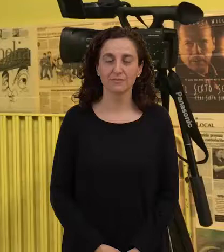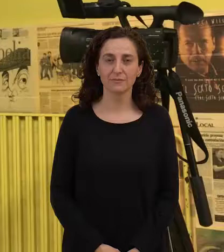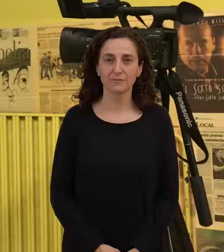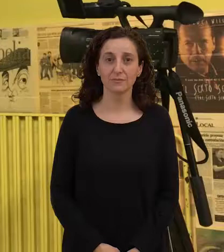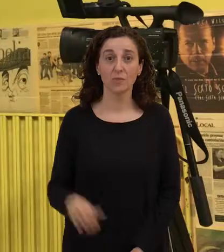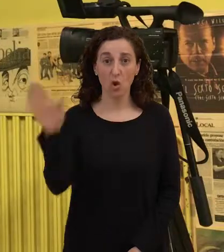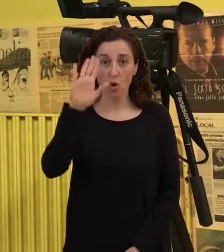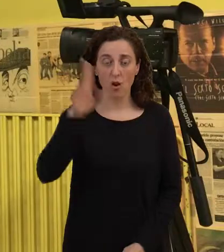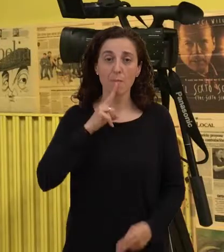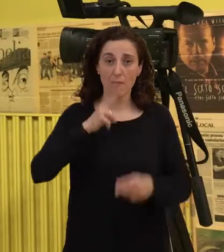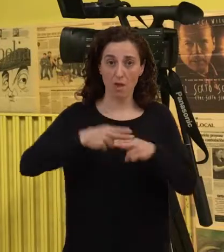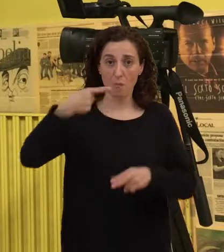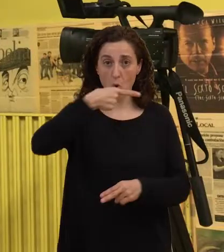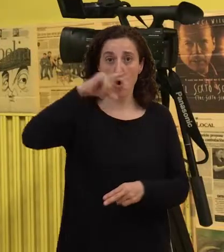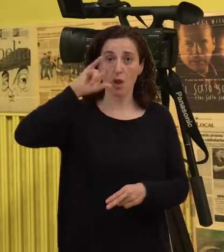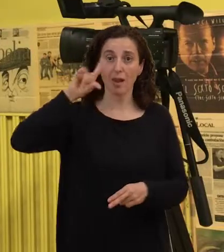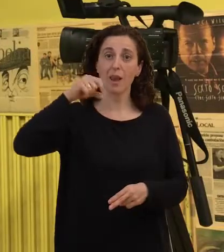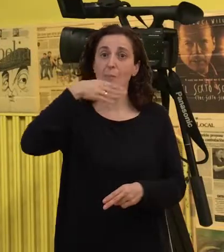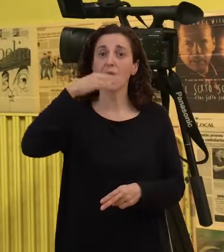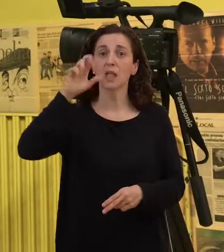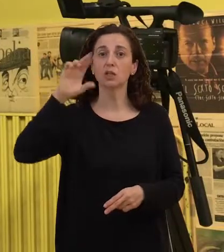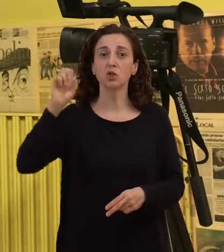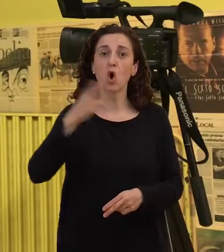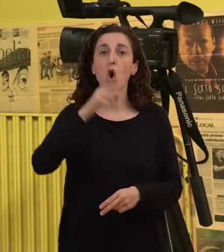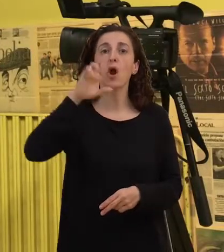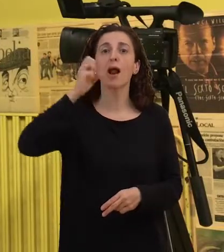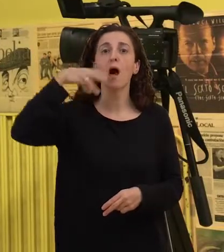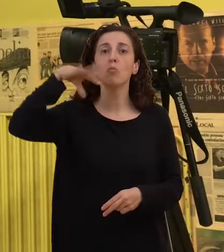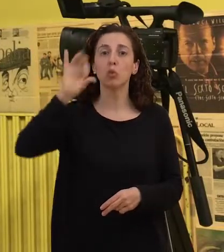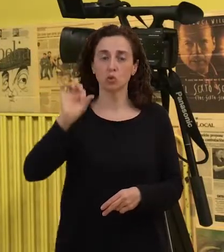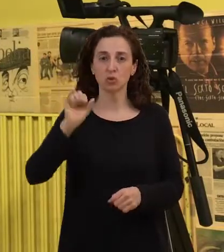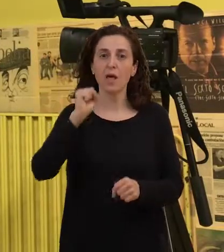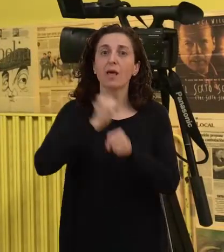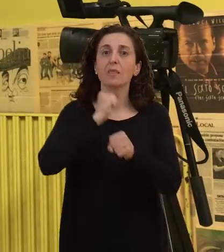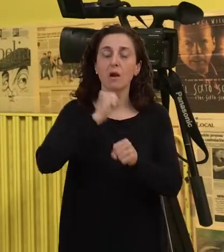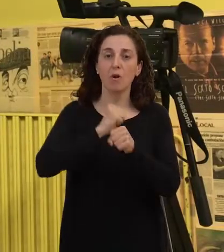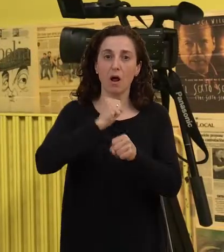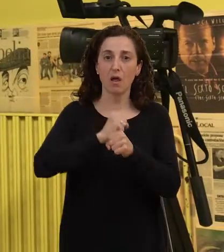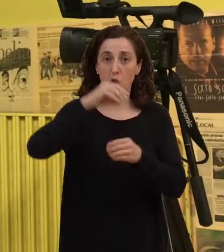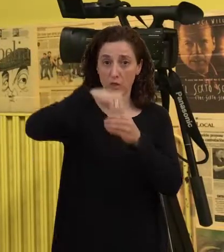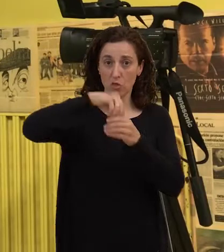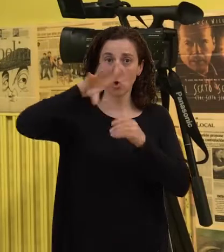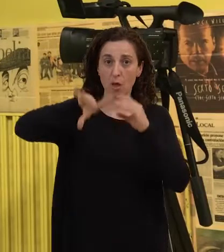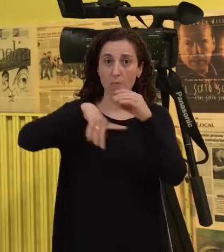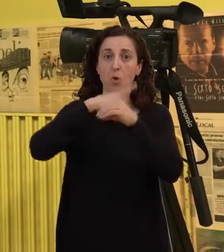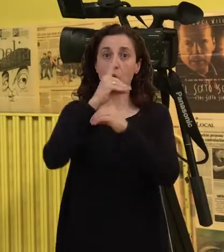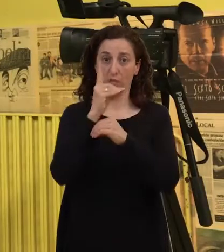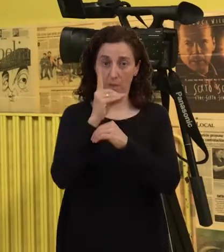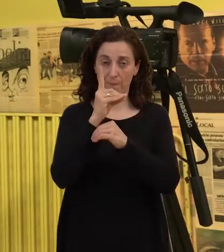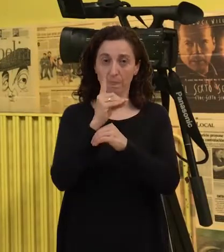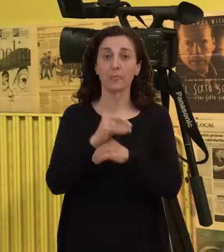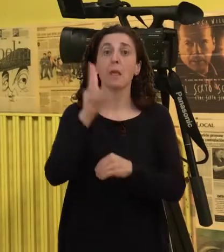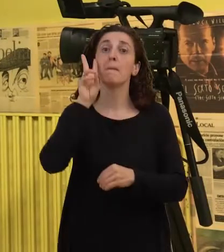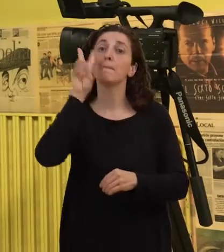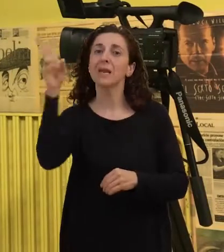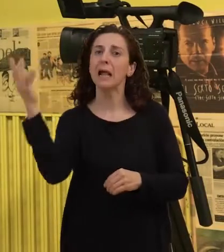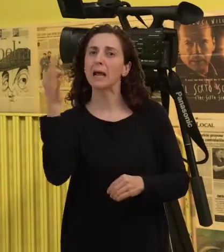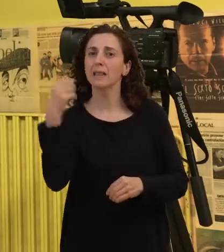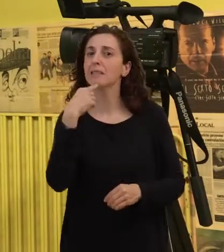Hola, soy Gilberto Ramos, un trabajador de la empresa MQD, que es, mira lo que te digo, una empresa